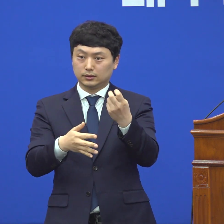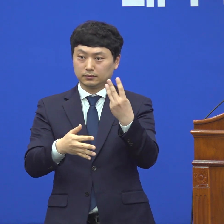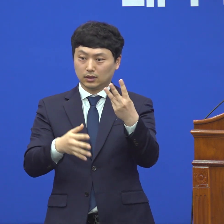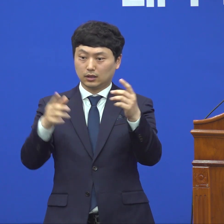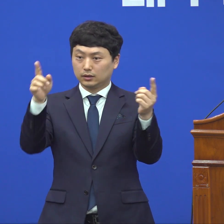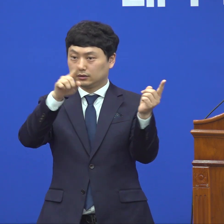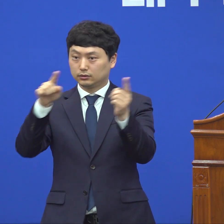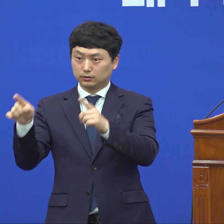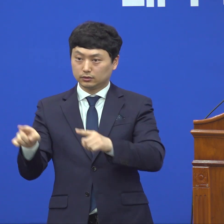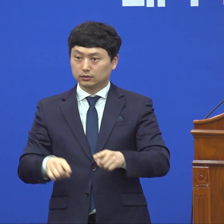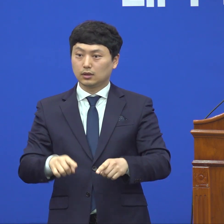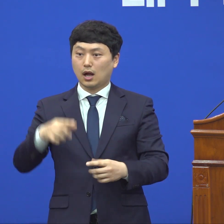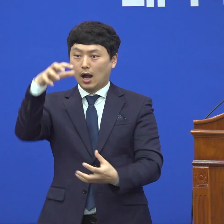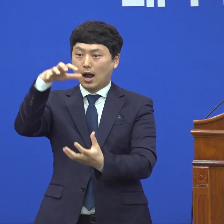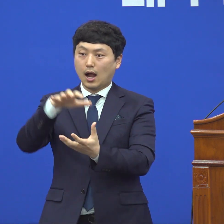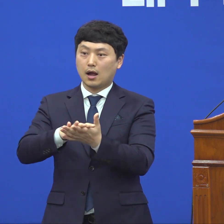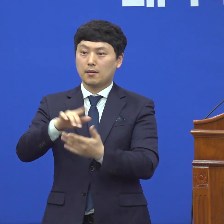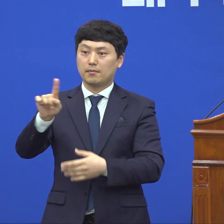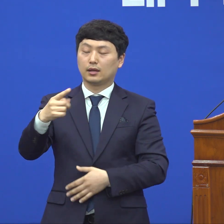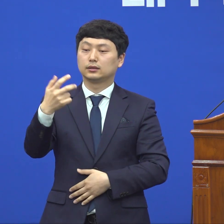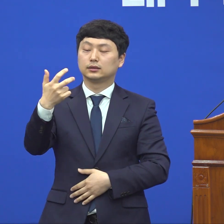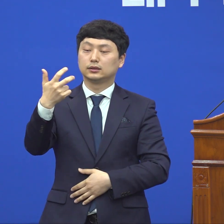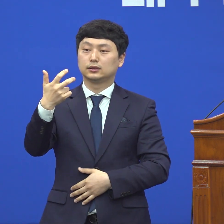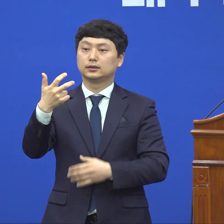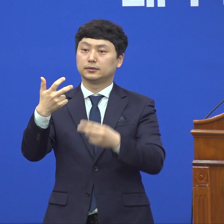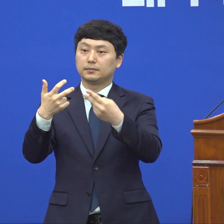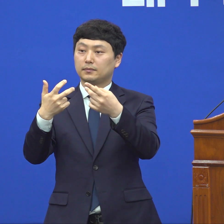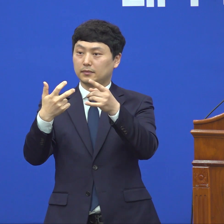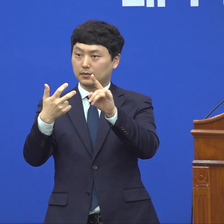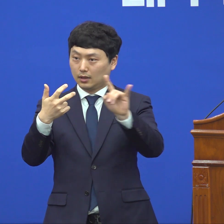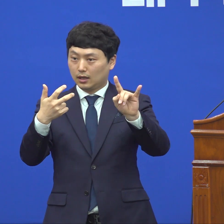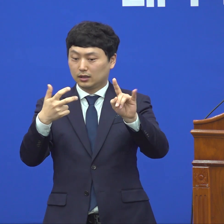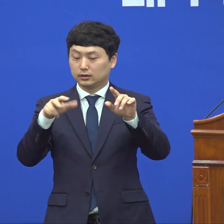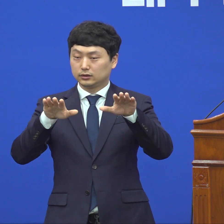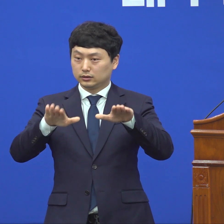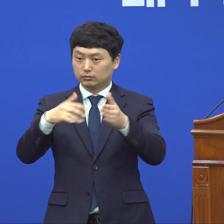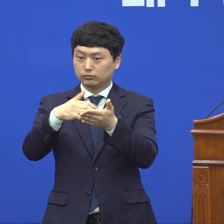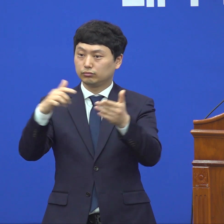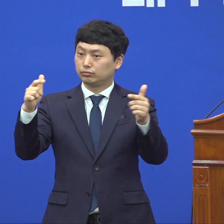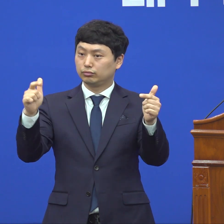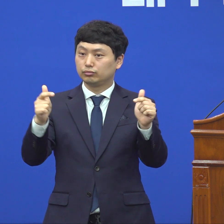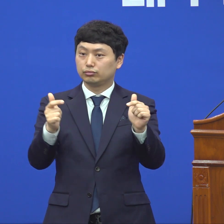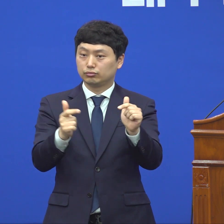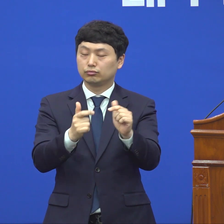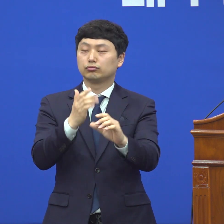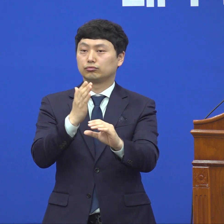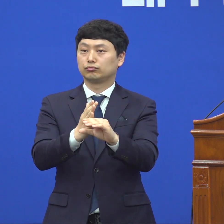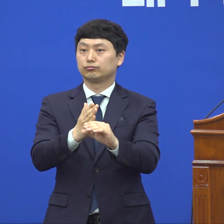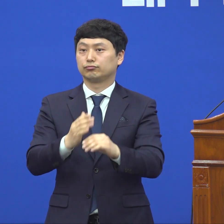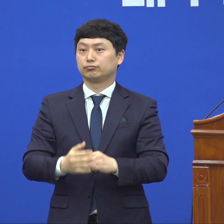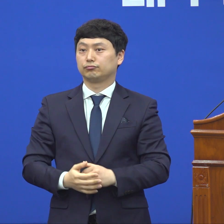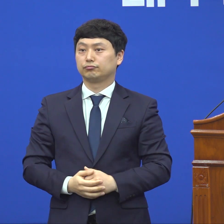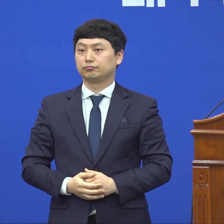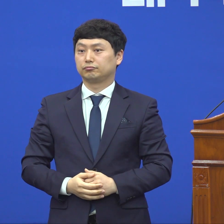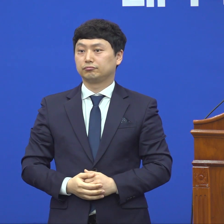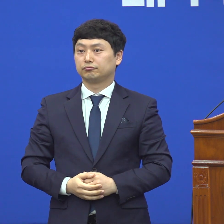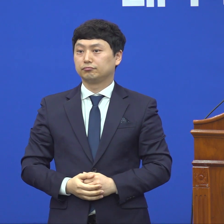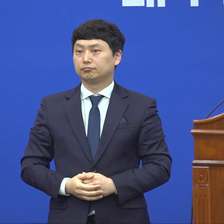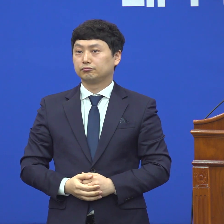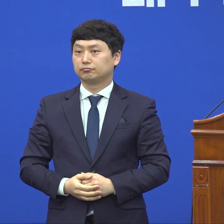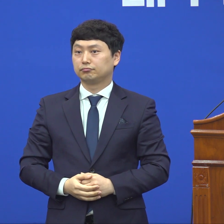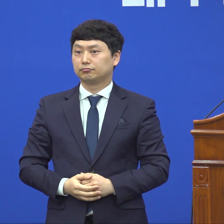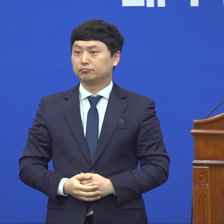전국지역 147, 하리 170대까지 갔다가 현재는 전쟁수를 들고 있는 상황인데 많이